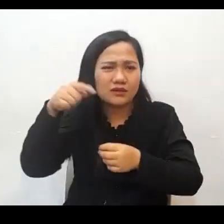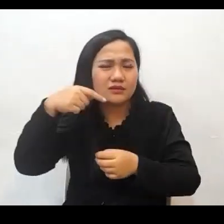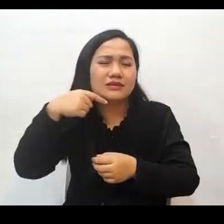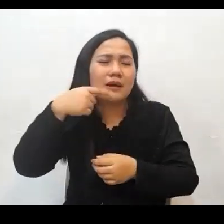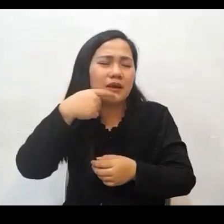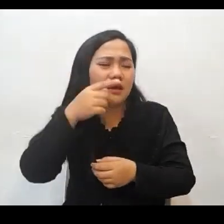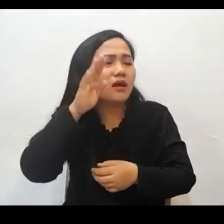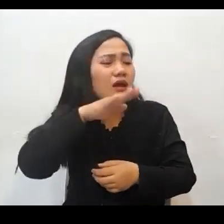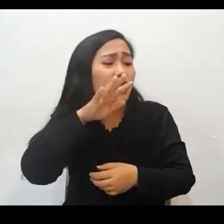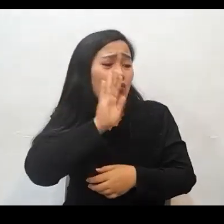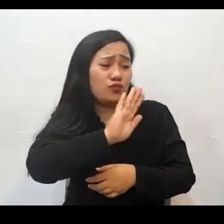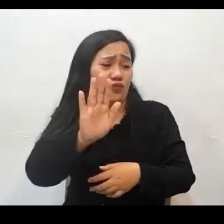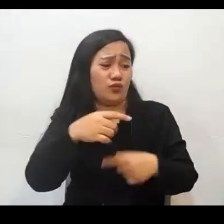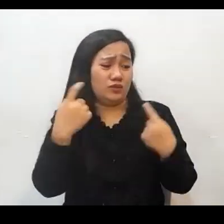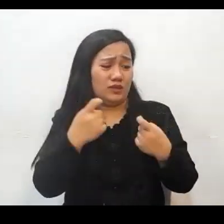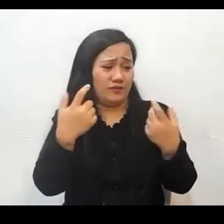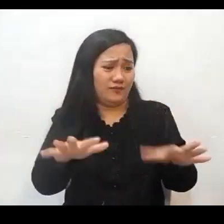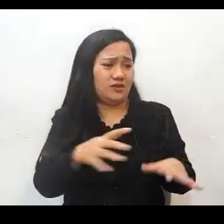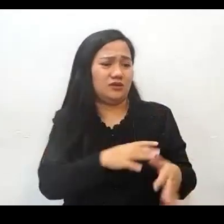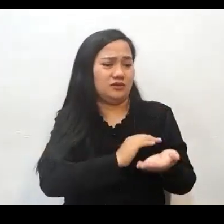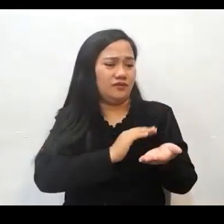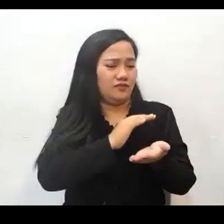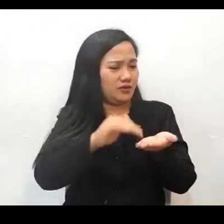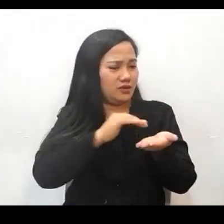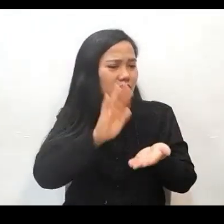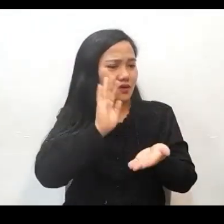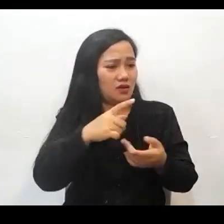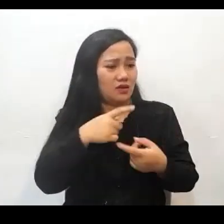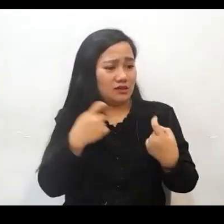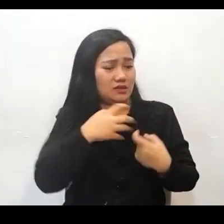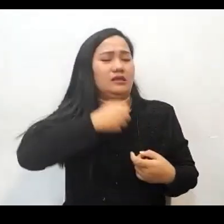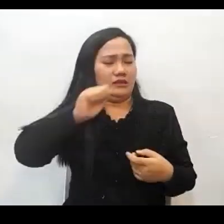iyong kasalanan ay pinatawad na. When we studied the Bible, we also heard this word.